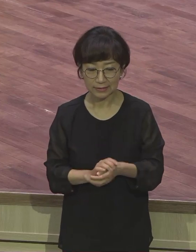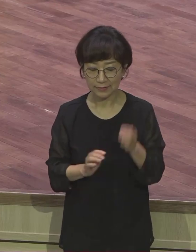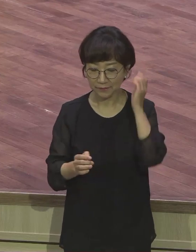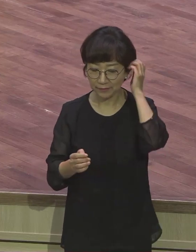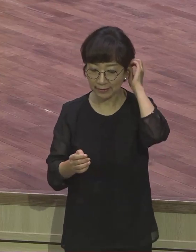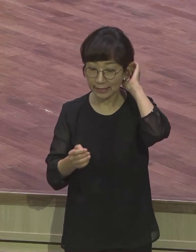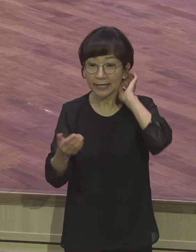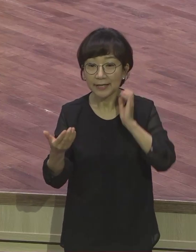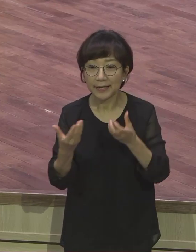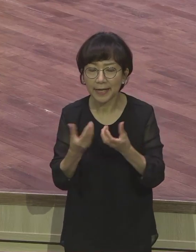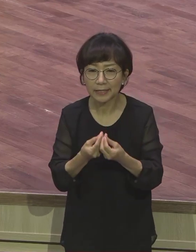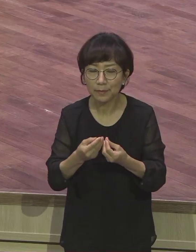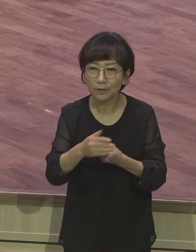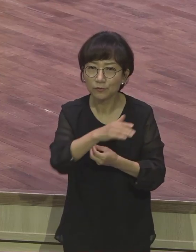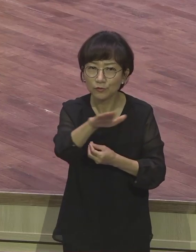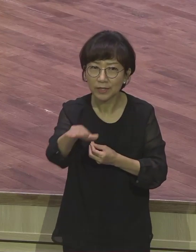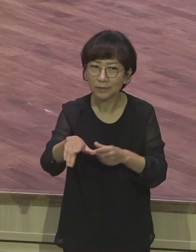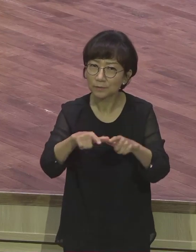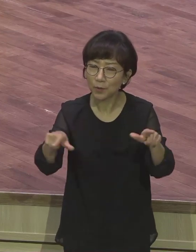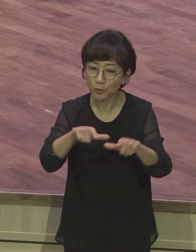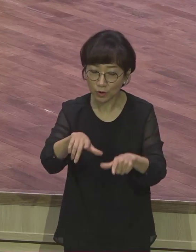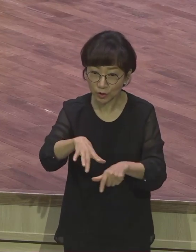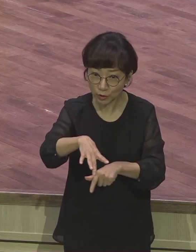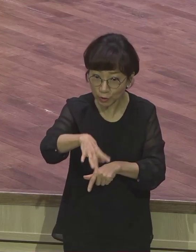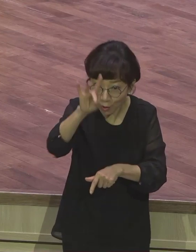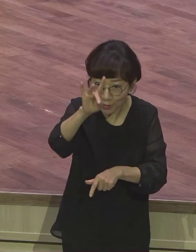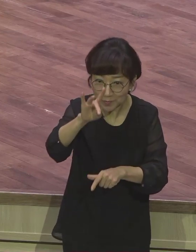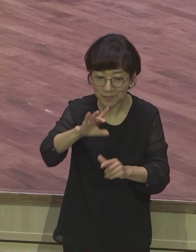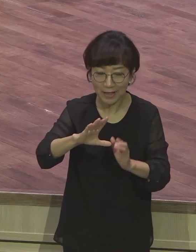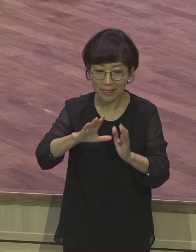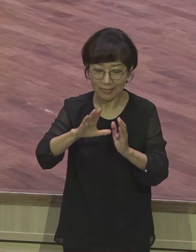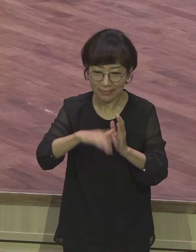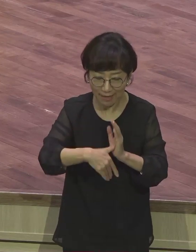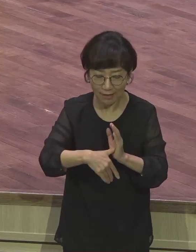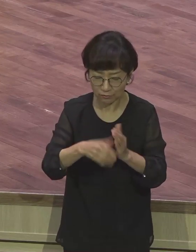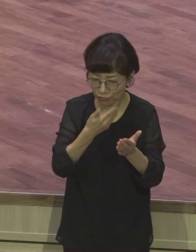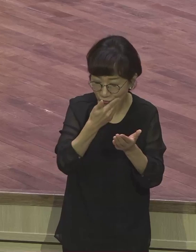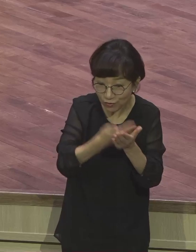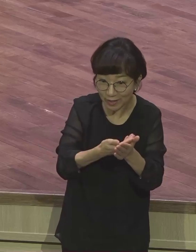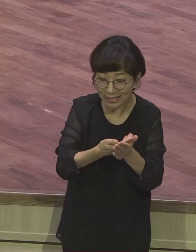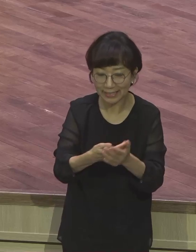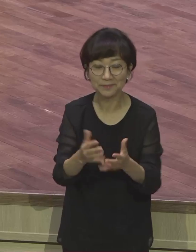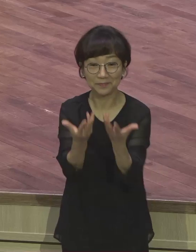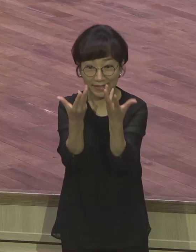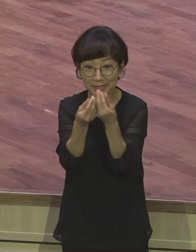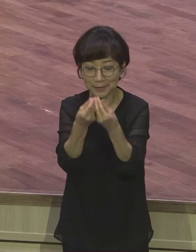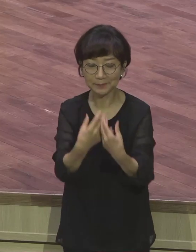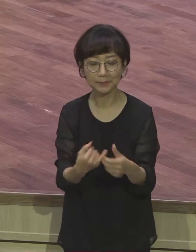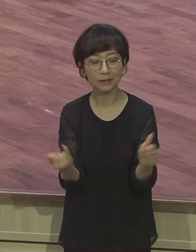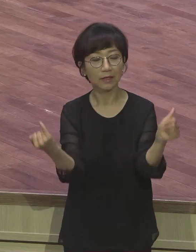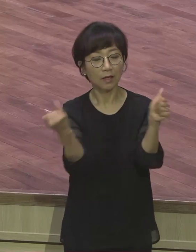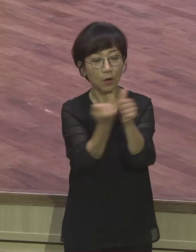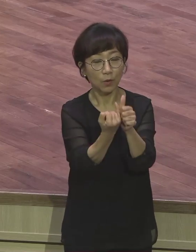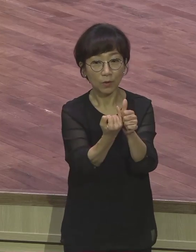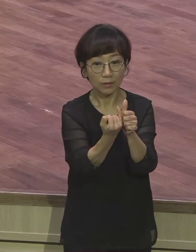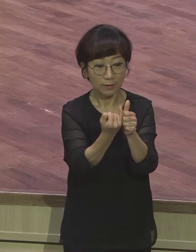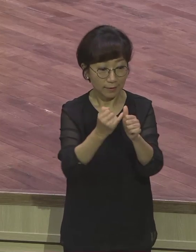대한 의미를 많이 두지요. 신경을 어떤 의미를 더 많이 둡니다. 결혼해서 첫 자녀, 첫 아들,